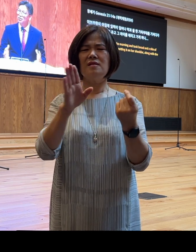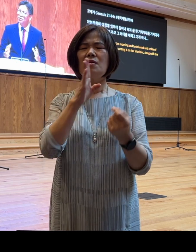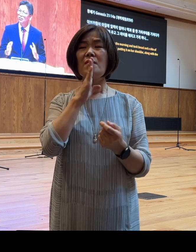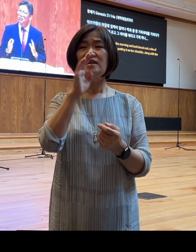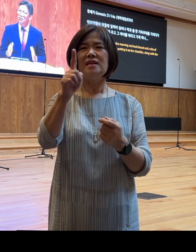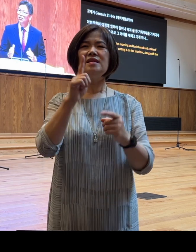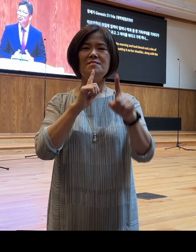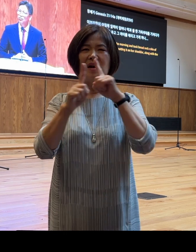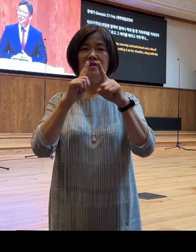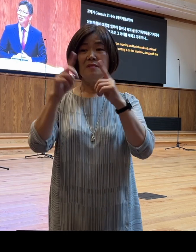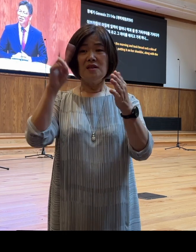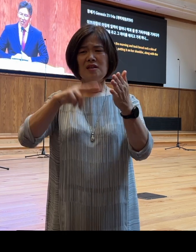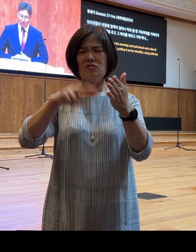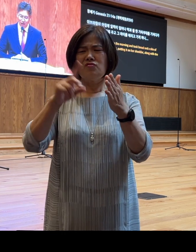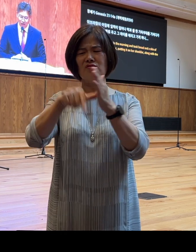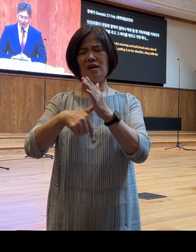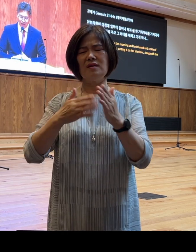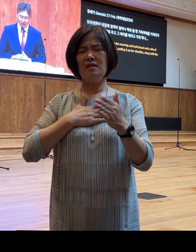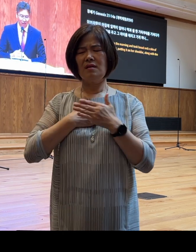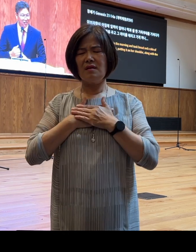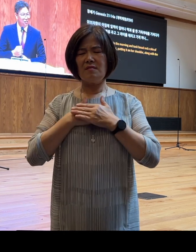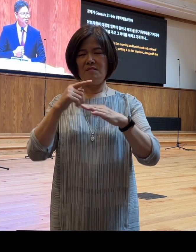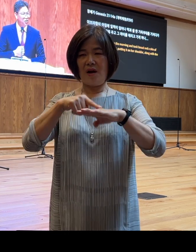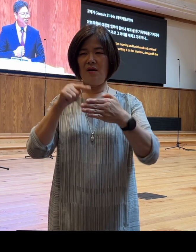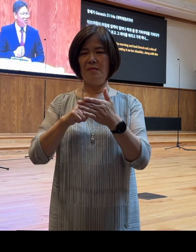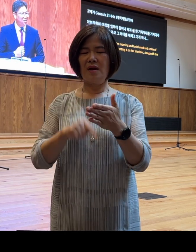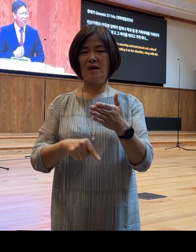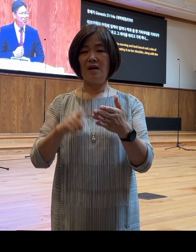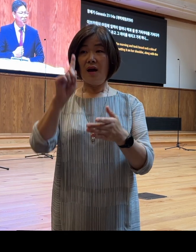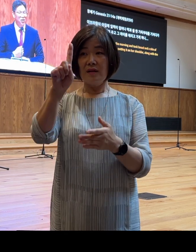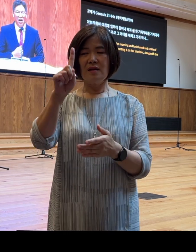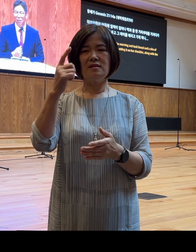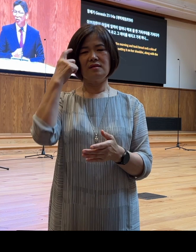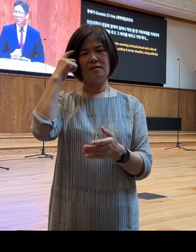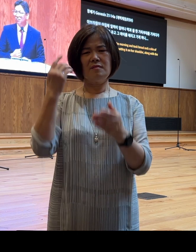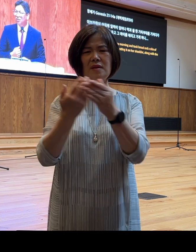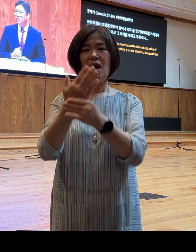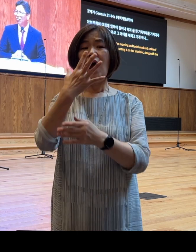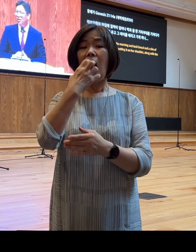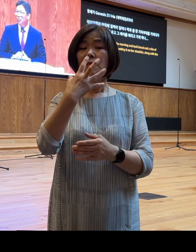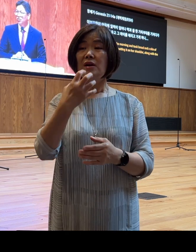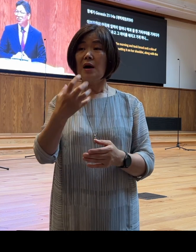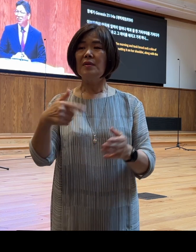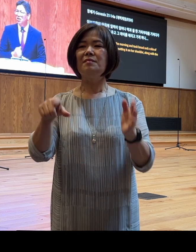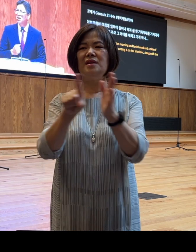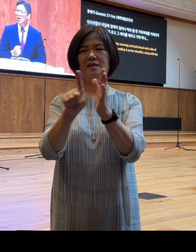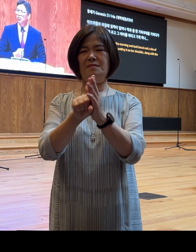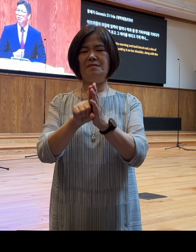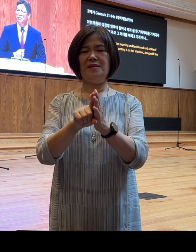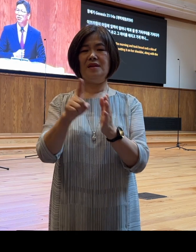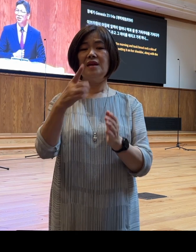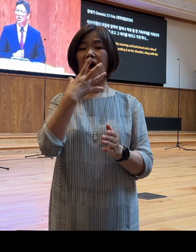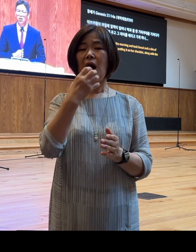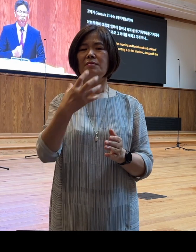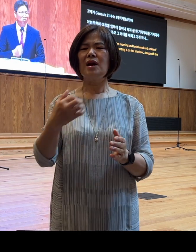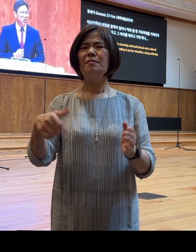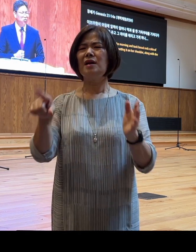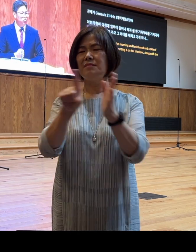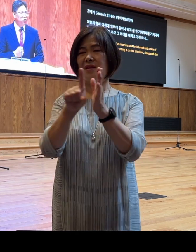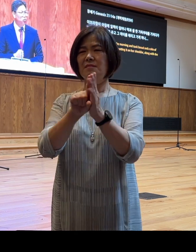딱 읽는 순간 제 마음 안에 치는 것이 한 가지가 있었어요 아브라함의 믿음에 관한 것이었습니다 이 아브라함의 믿음이 정말 순종적인